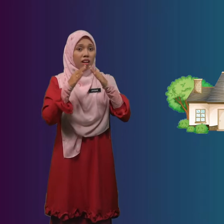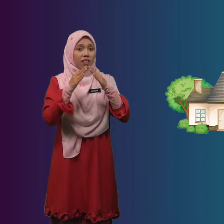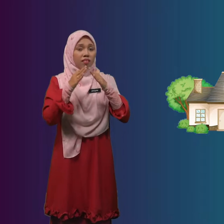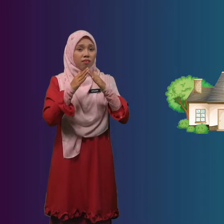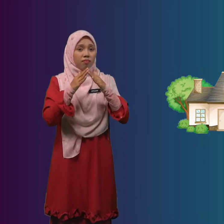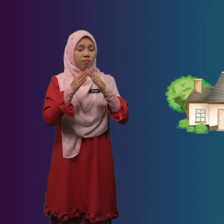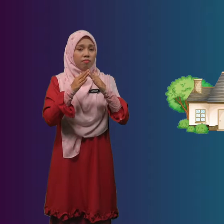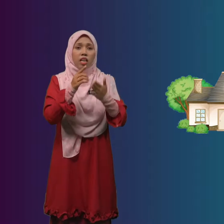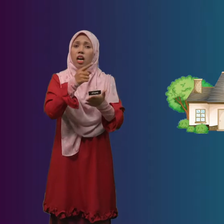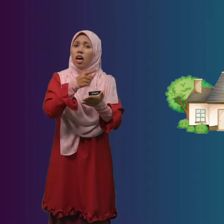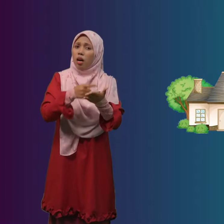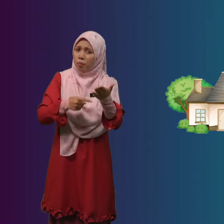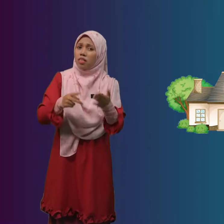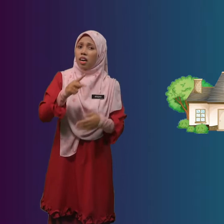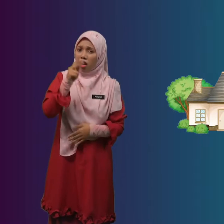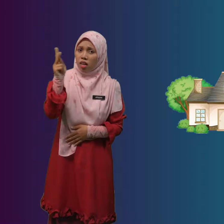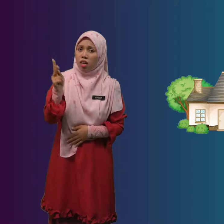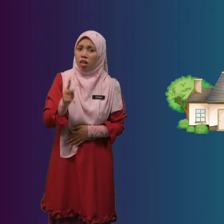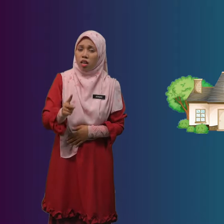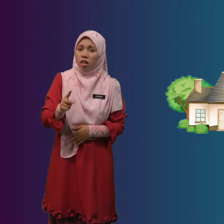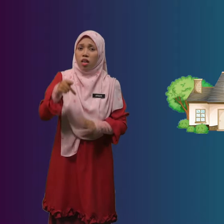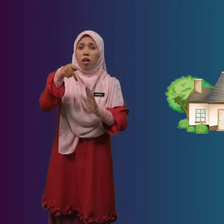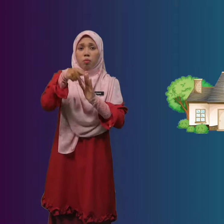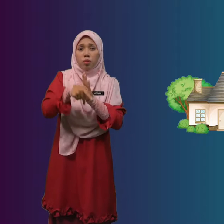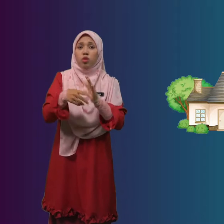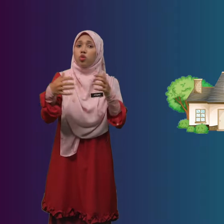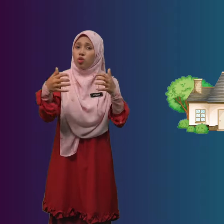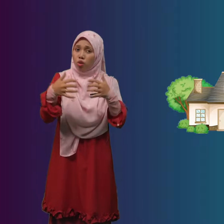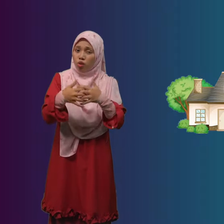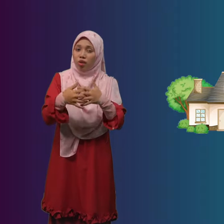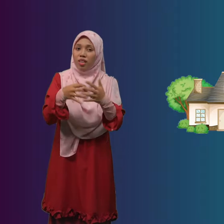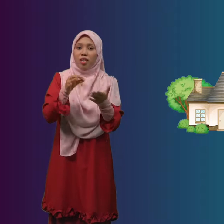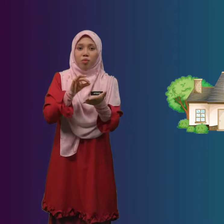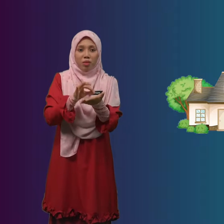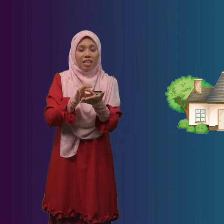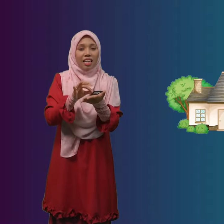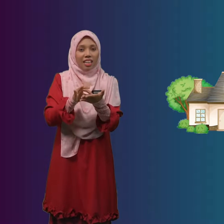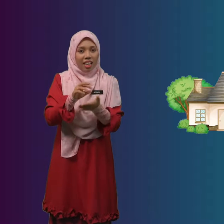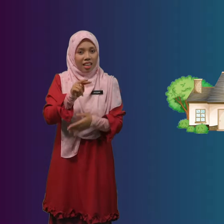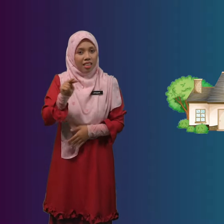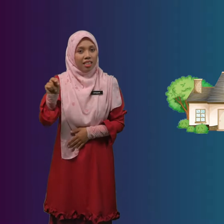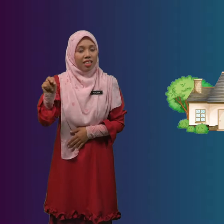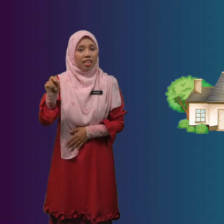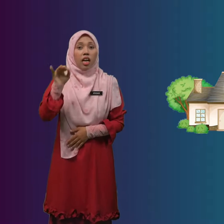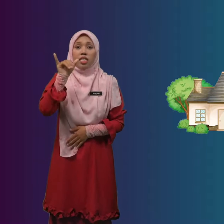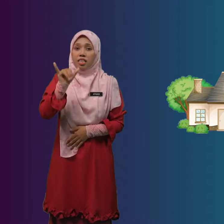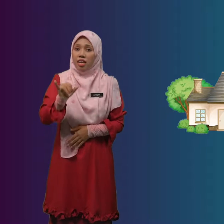Apakah Penjodoh Bilangan Yang